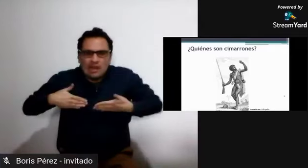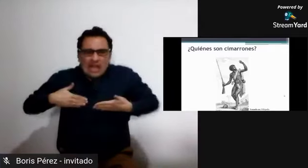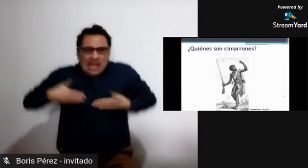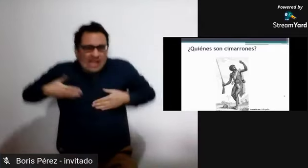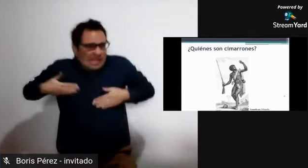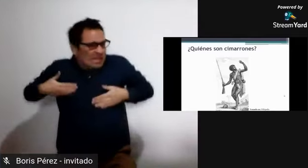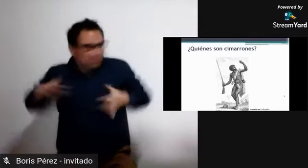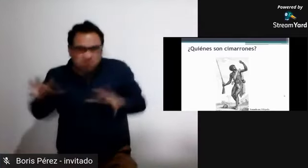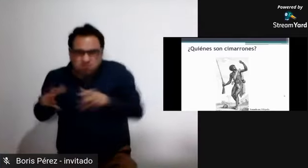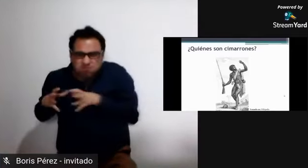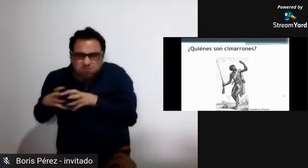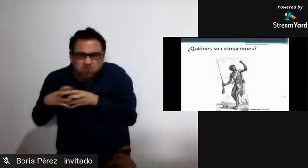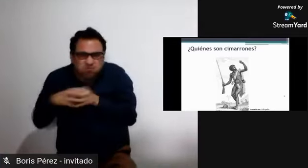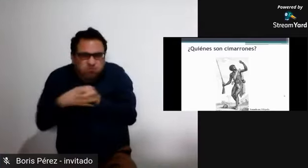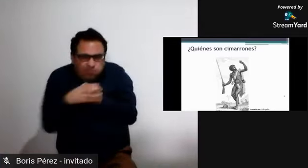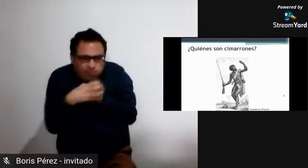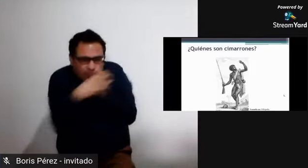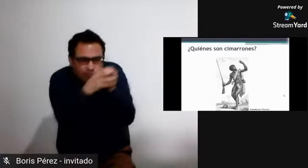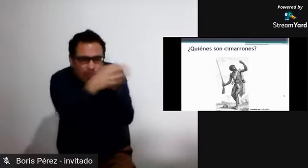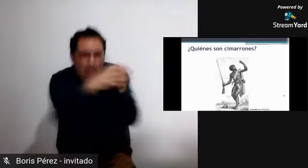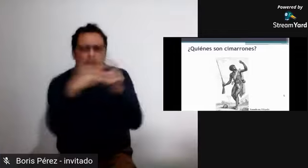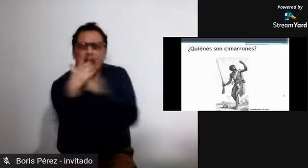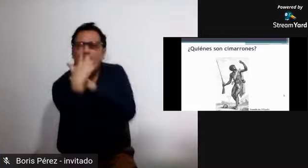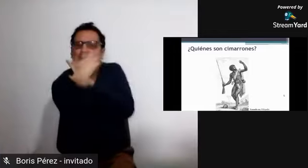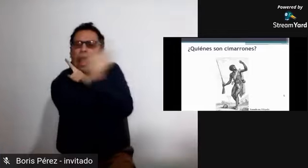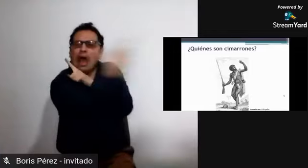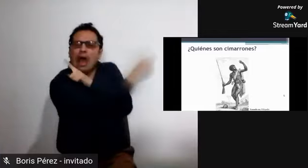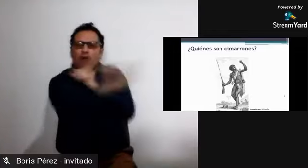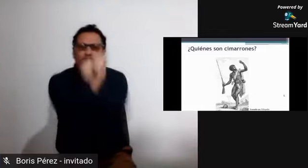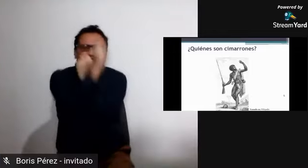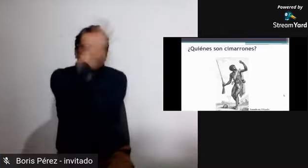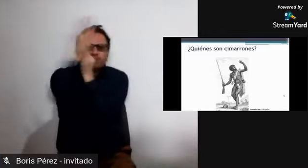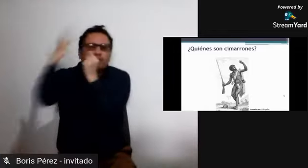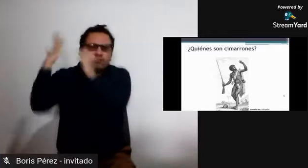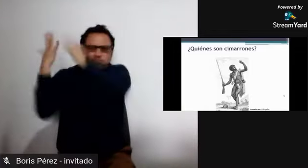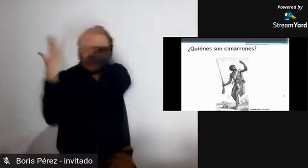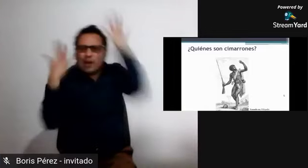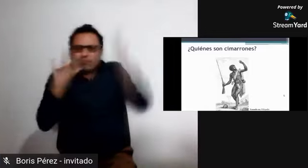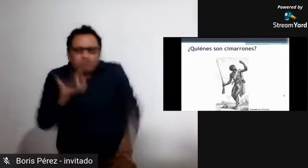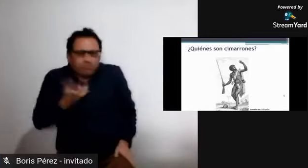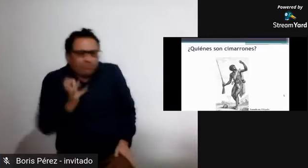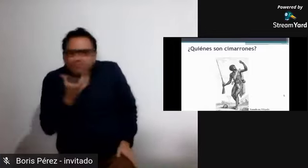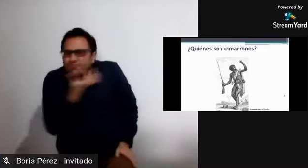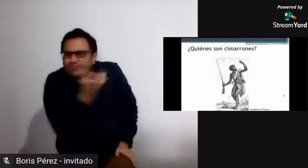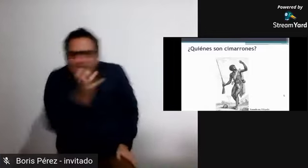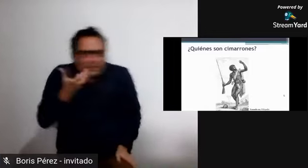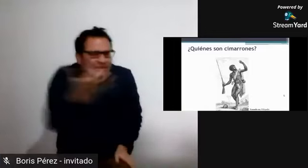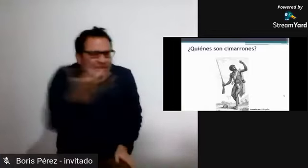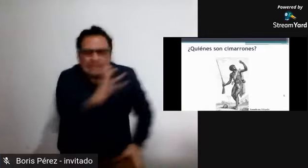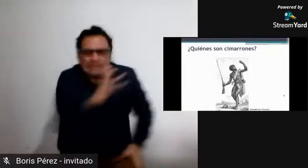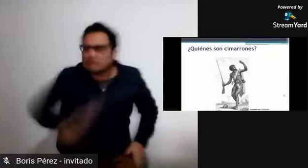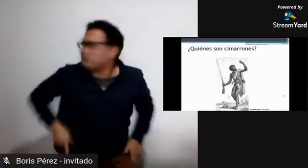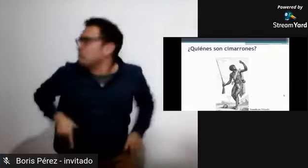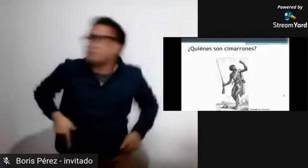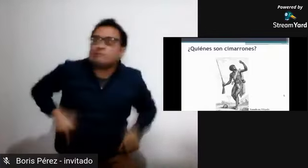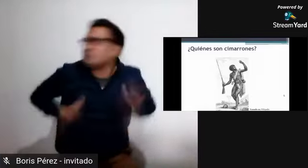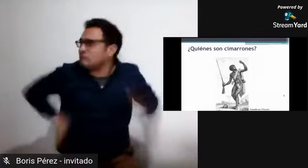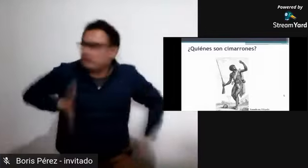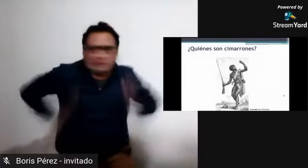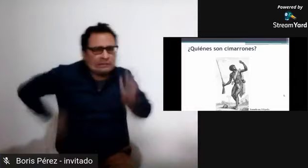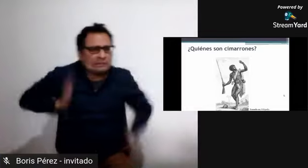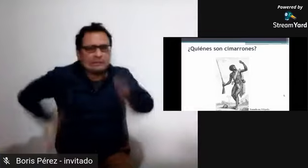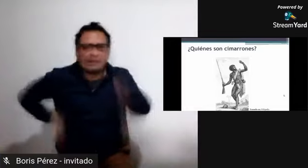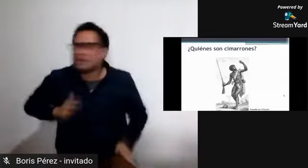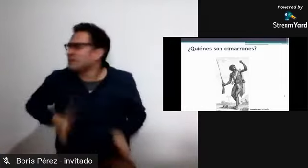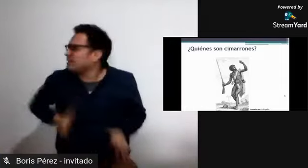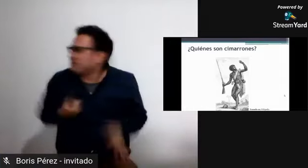que hacía era pues coger algunos objetos que en el lugar en el cual vivía como esclavo y buscaba